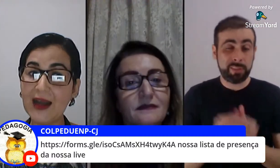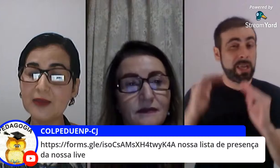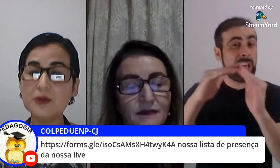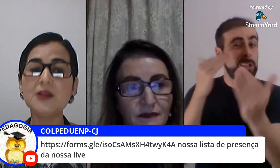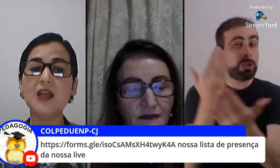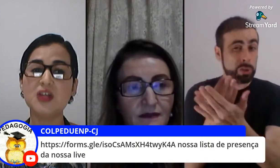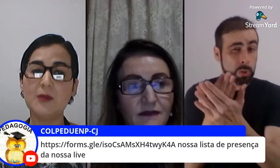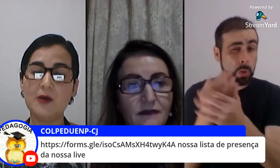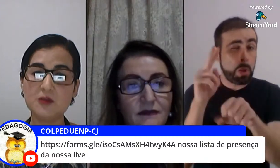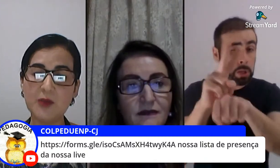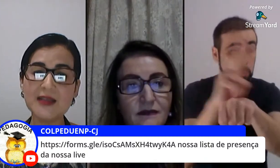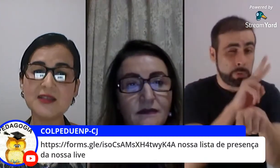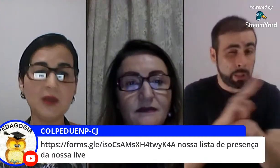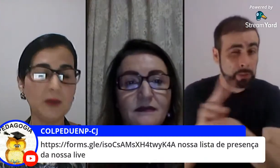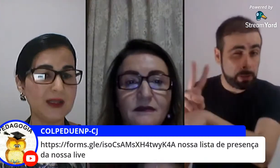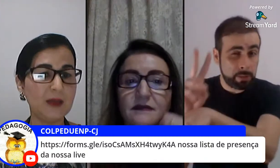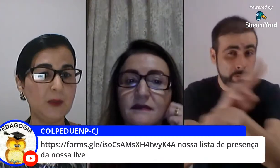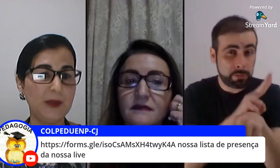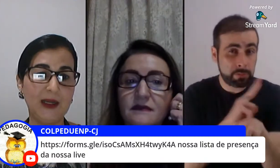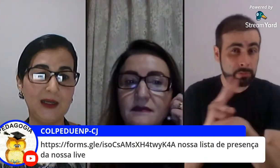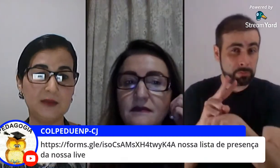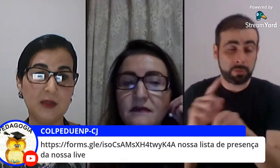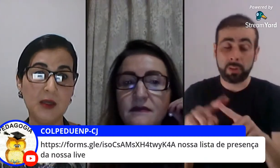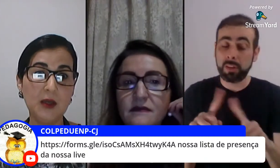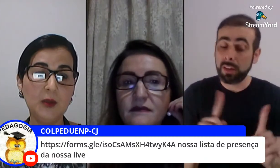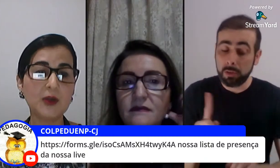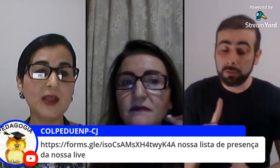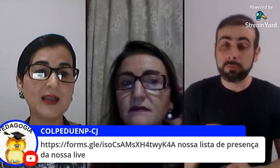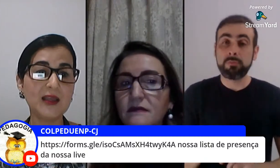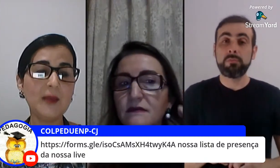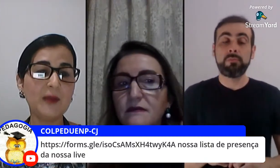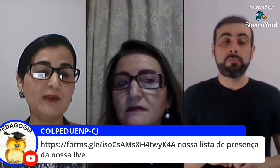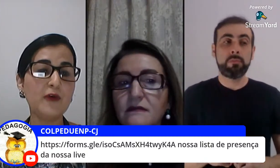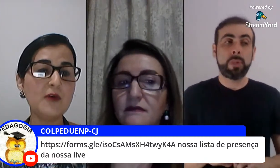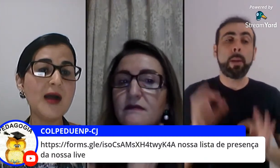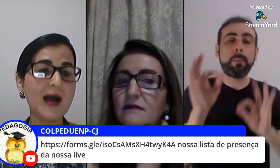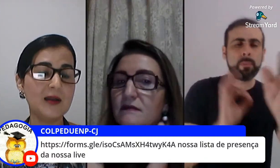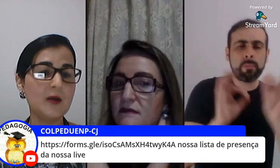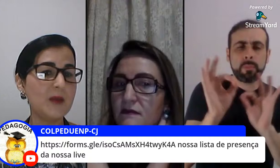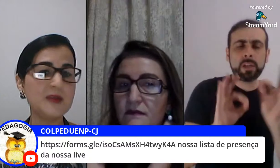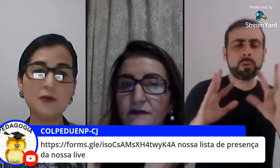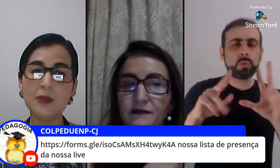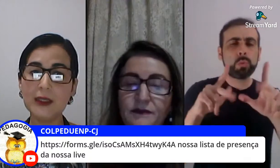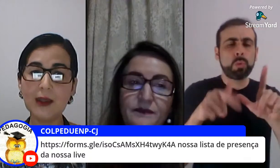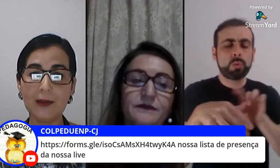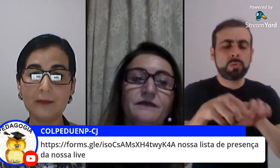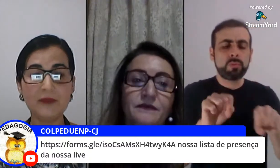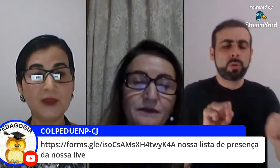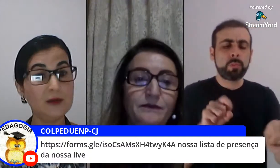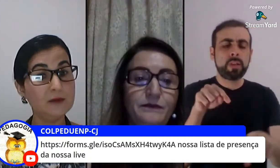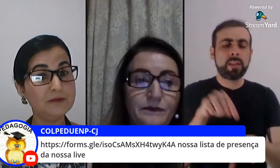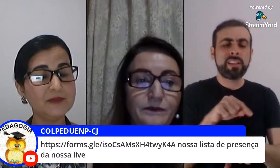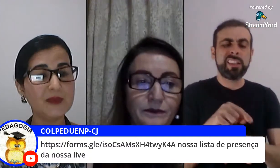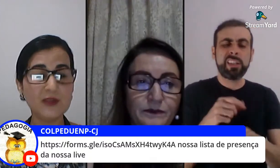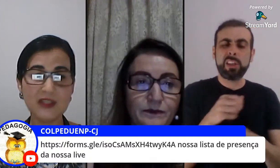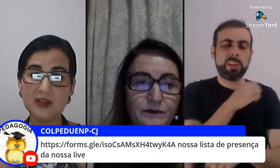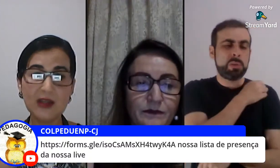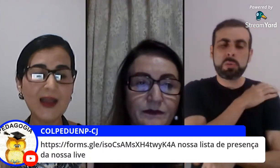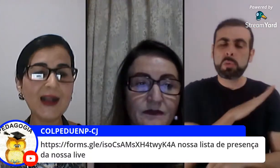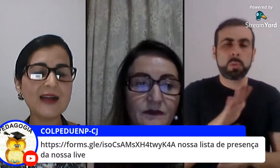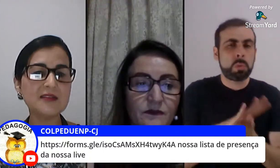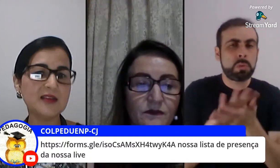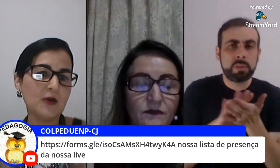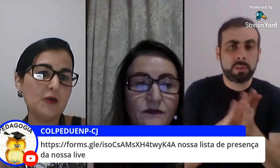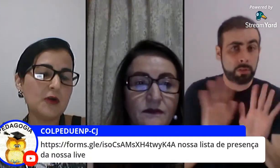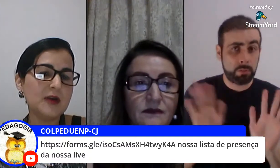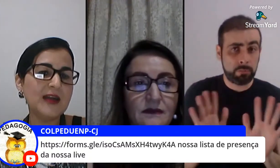estar preparado e tem que chamar os pais também pra estar preparado porque aqui é pra formar não é pra excluir ninguém então você